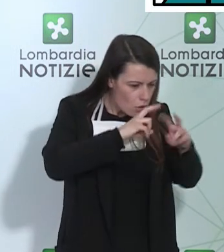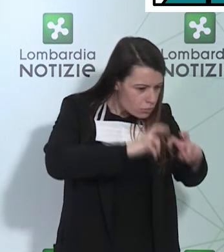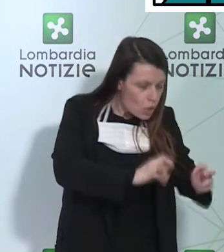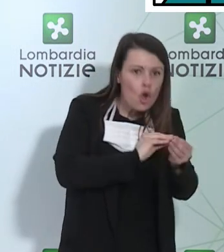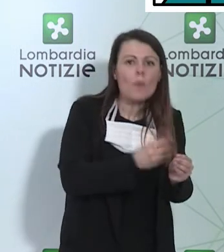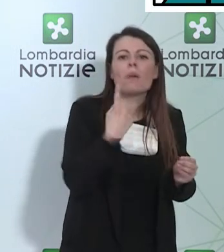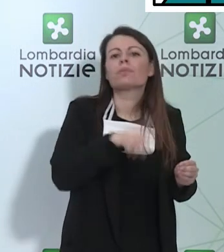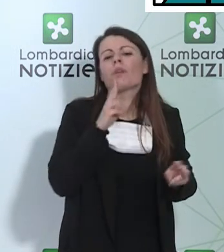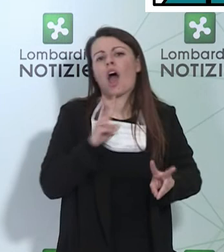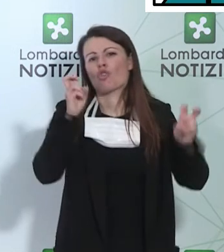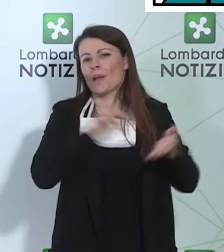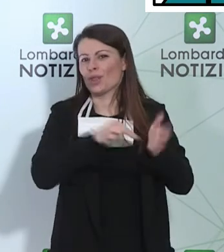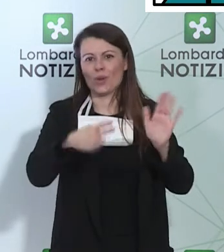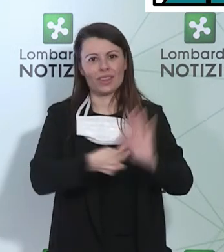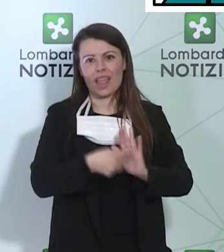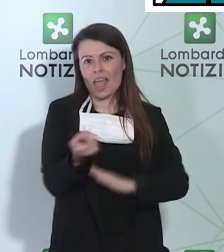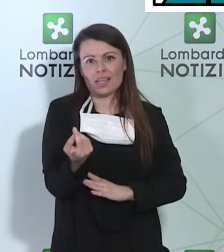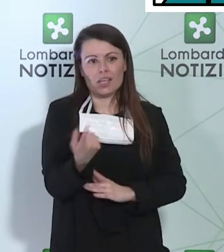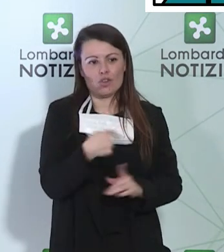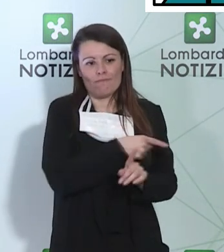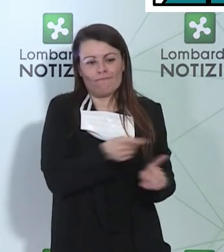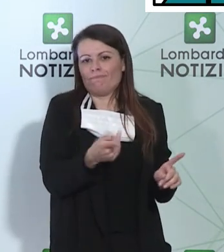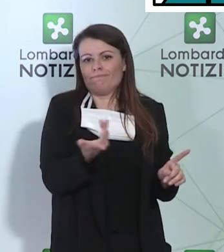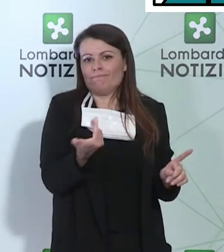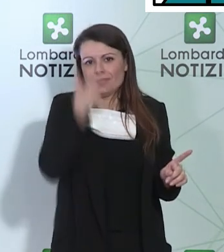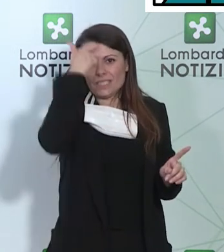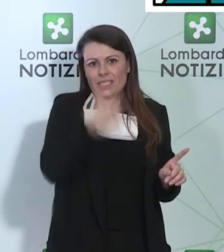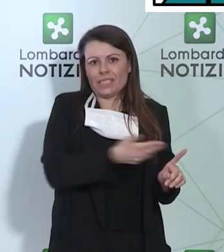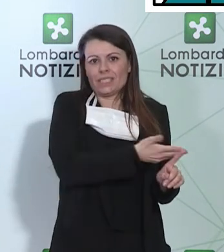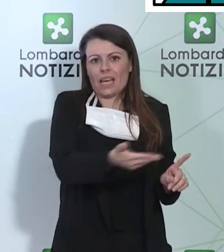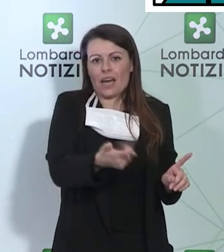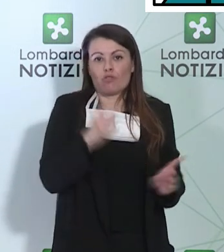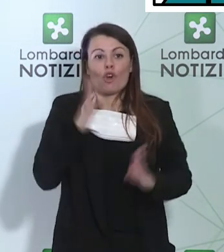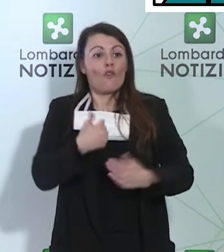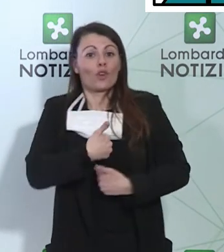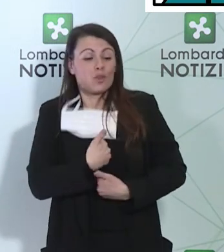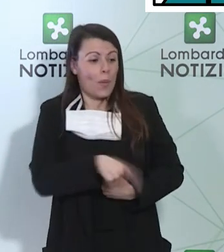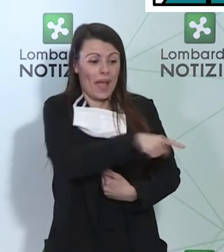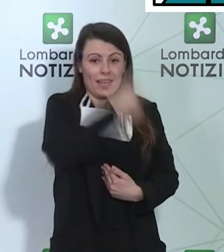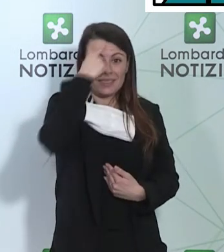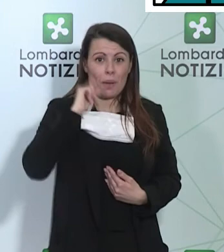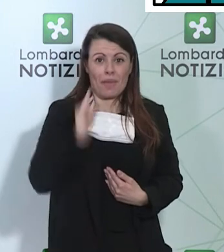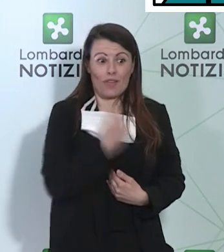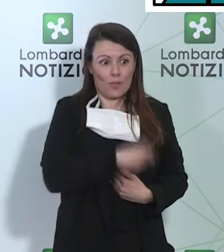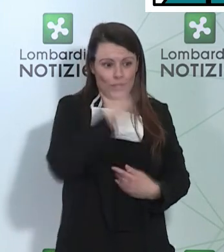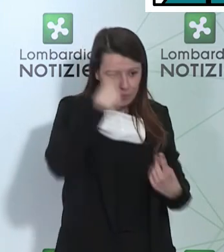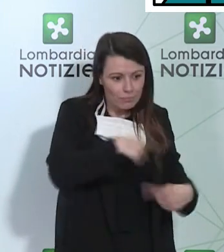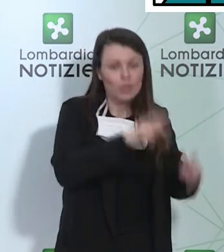tecniche che meglio di me conoscono sicuramente gli esperti che stanno facendo queste analisi.